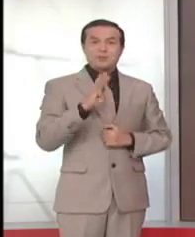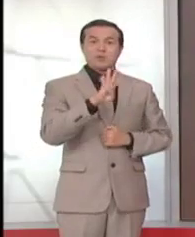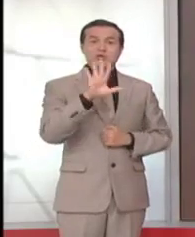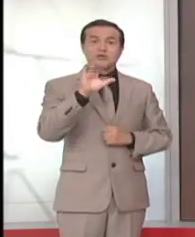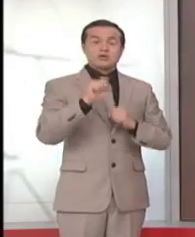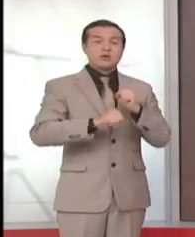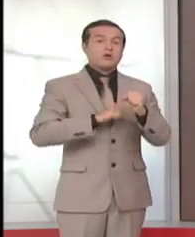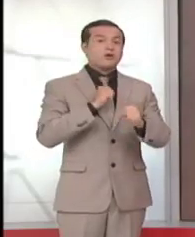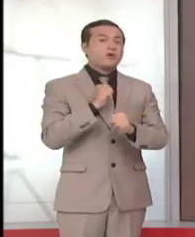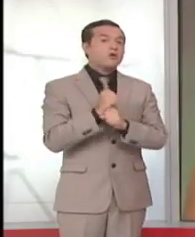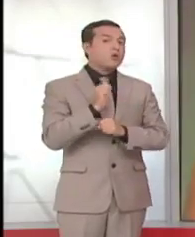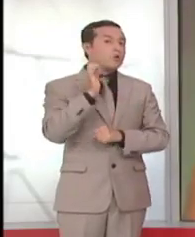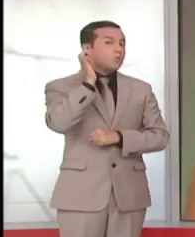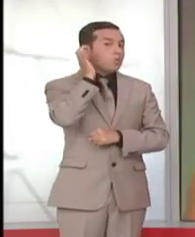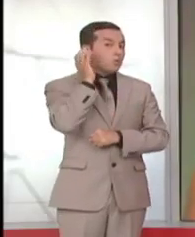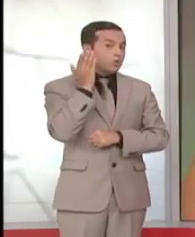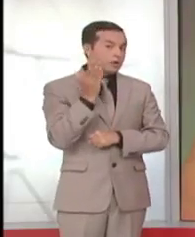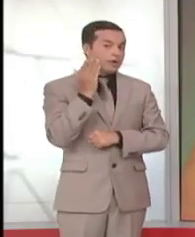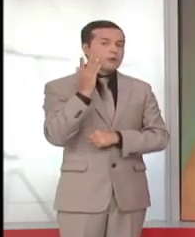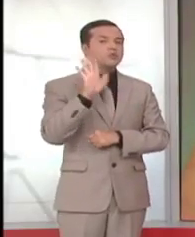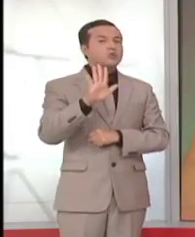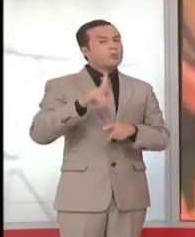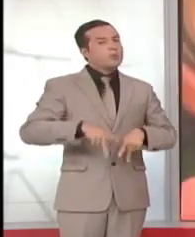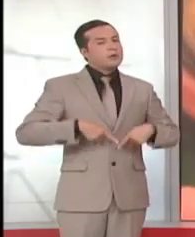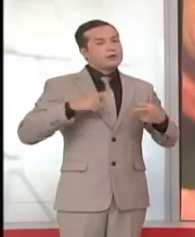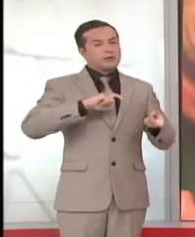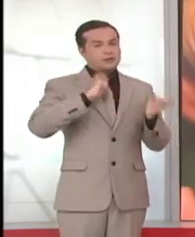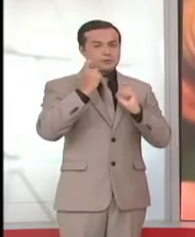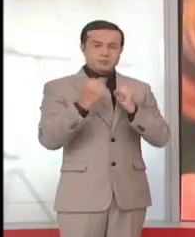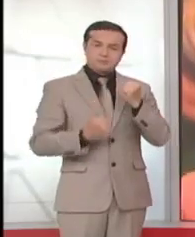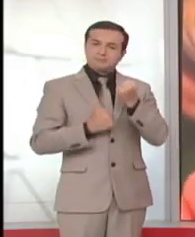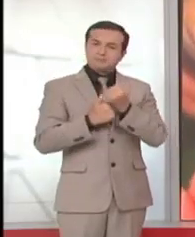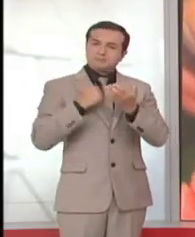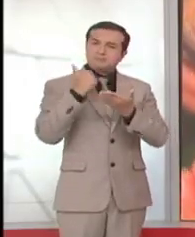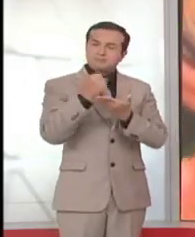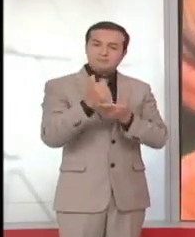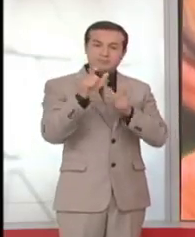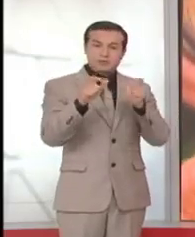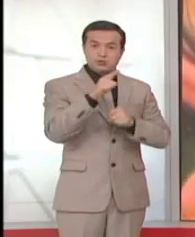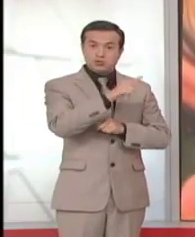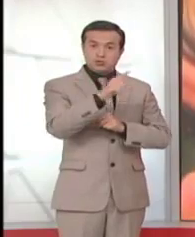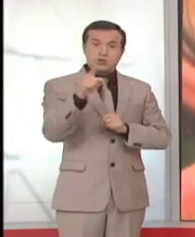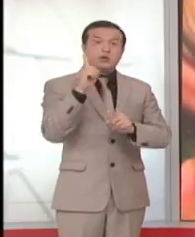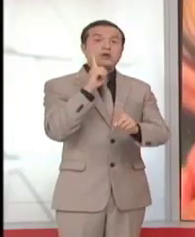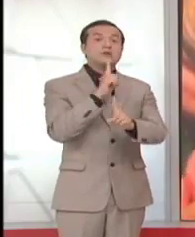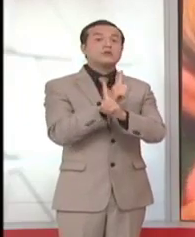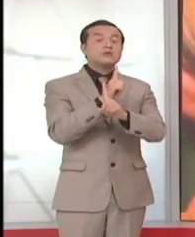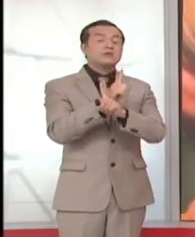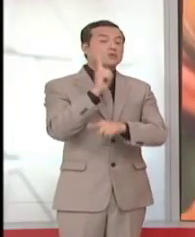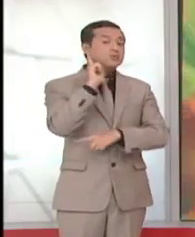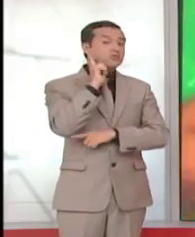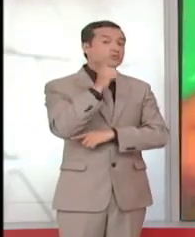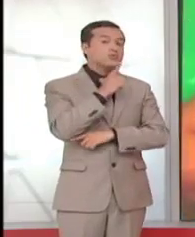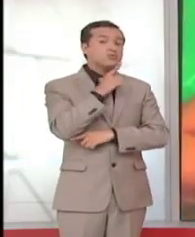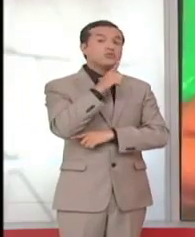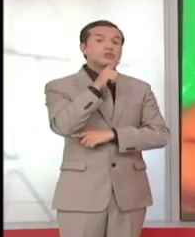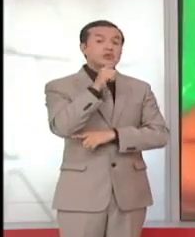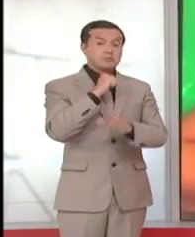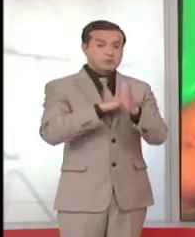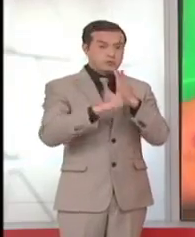de edad a Sonia Celi le cambió la vida. La entrega de ayudas técnicas para personas con discapacidad auditiva por parte del Ministerio de Salud Pública